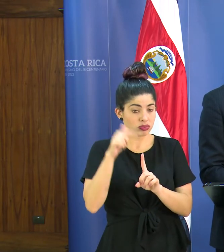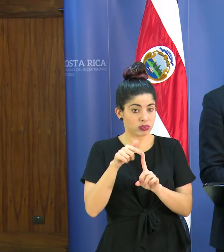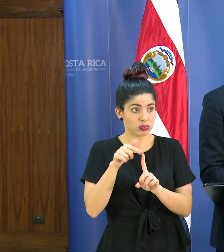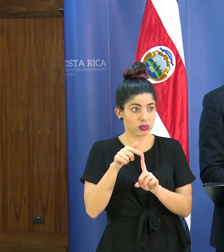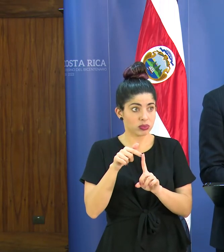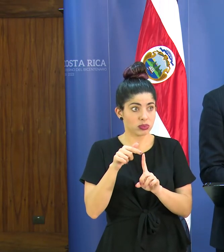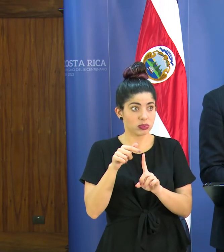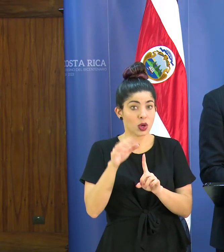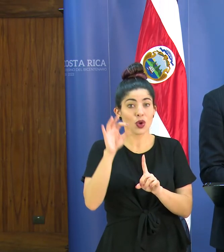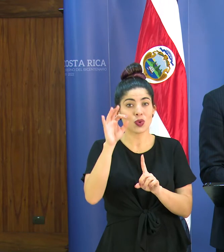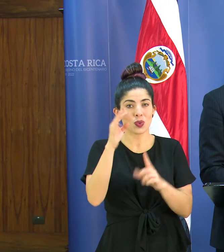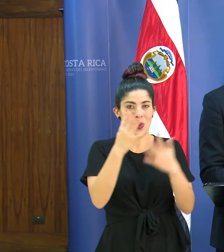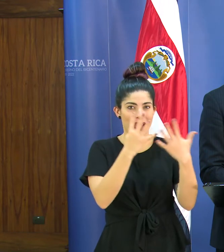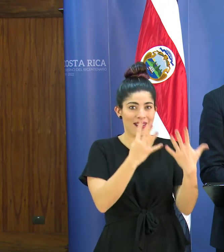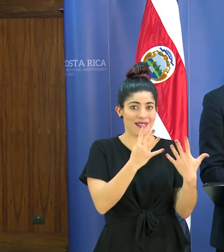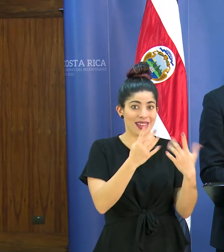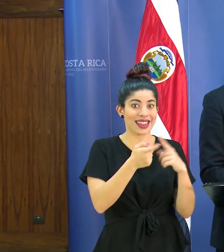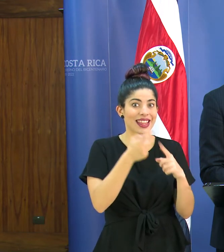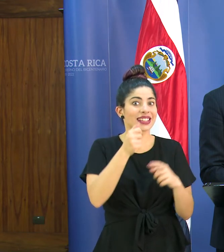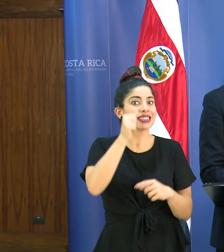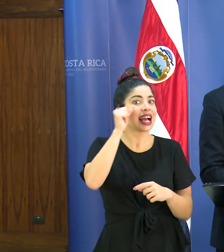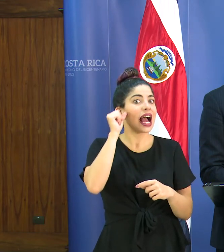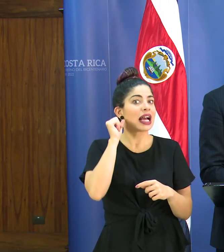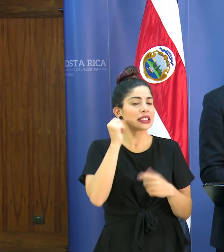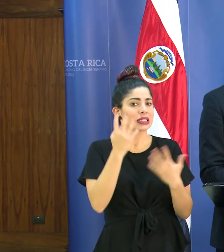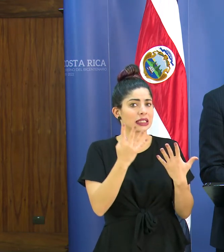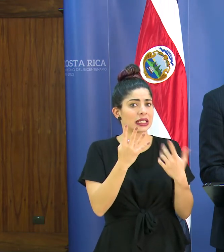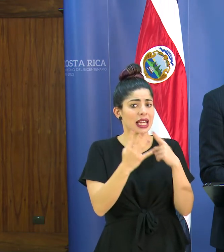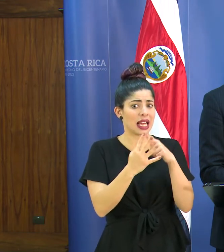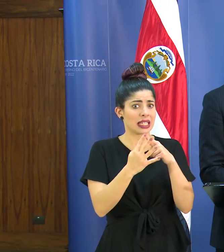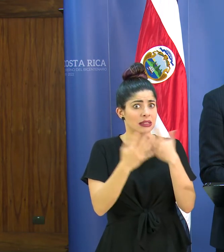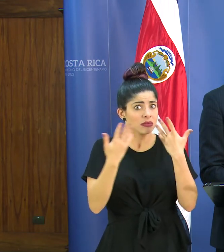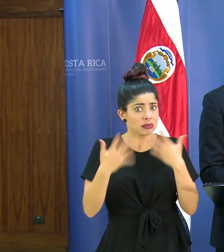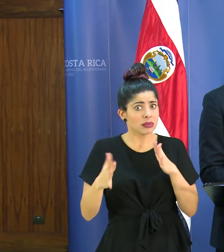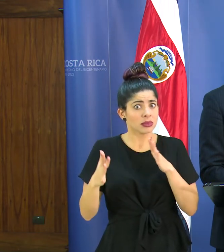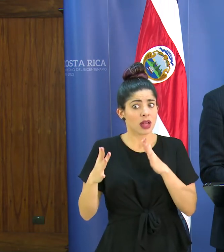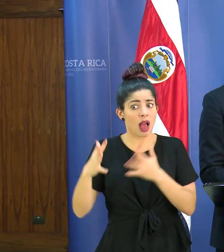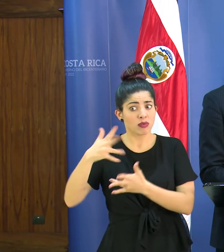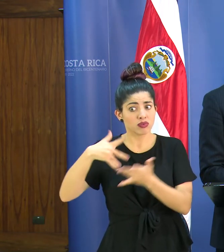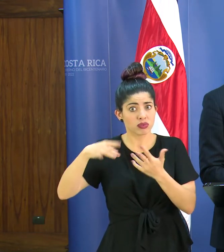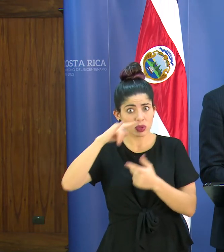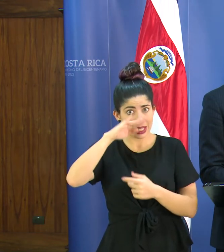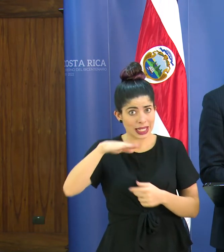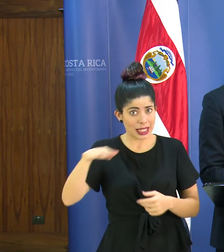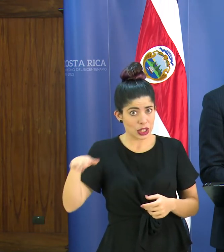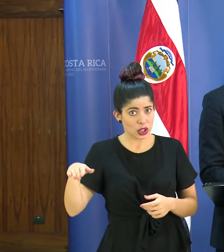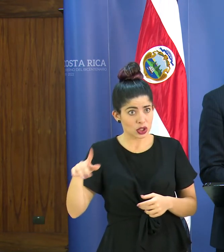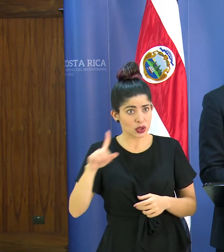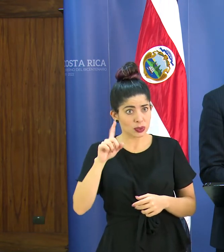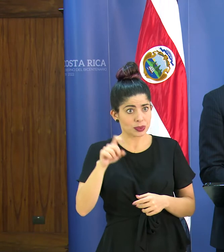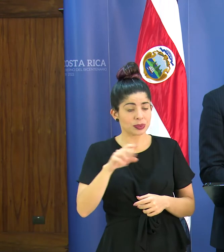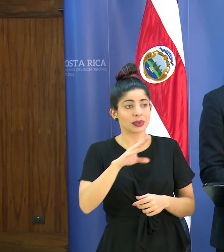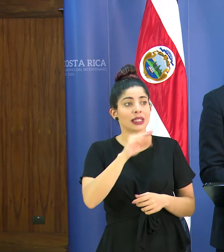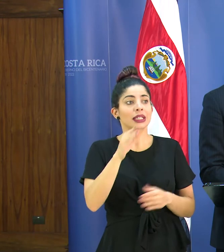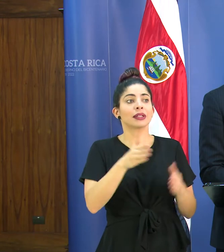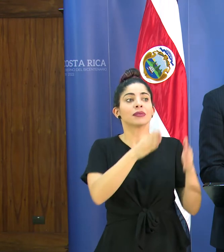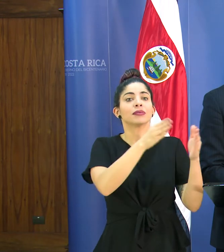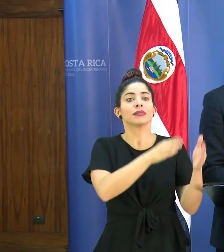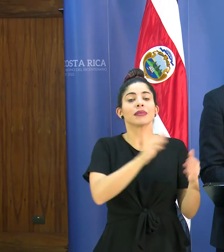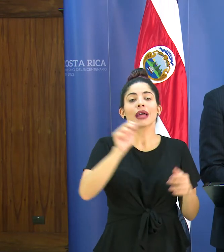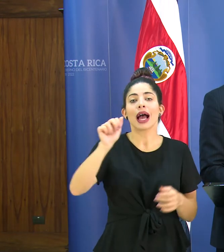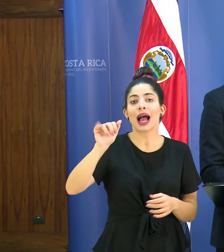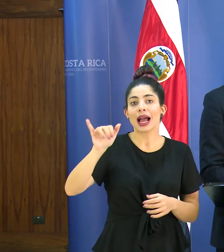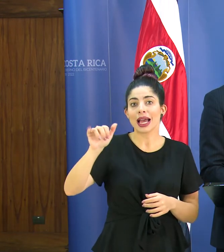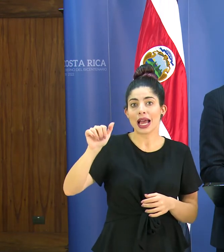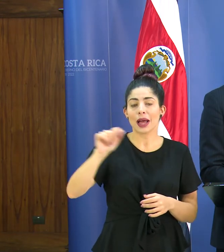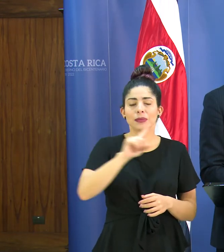estos nueve casos que ya se manejaban desde ayer y si tuvo contacto anteriormente con los niños y a la jerarquía del AIA